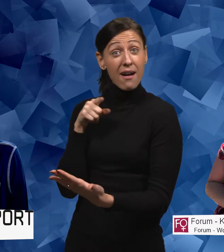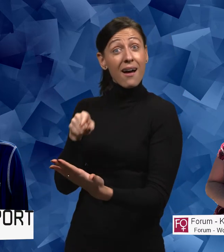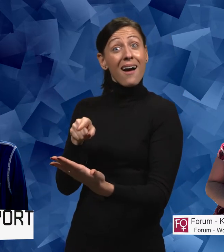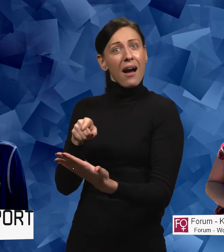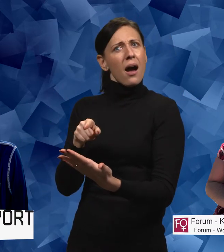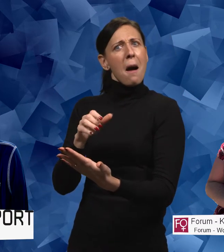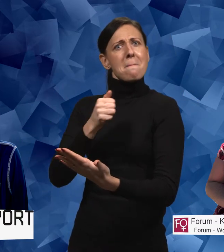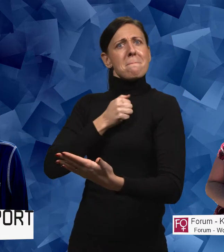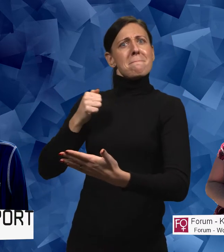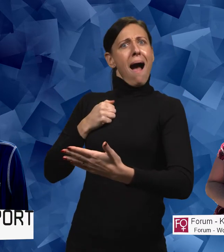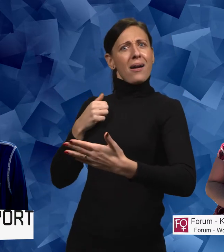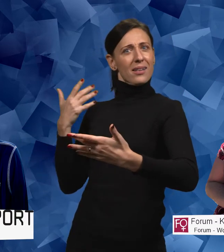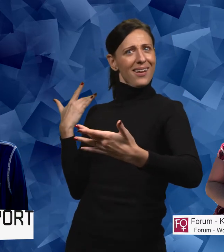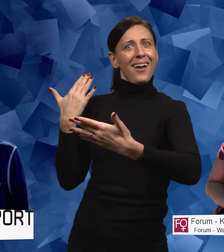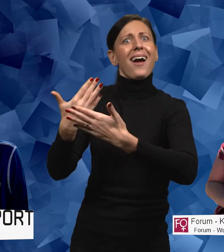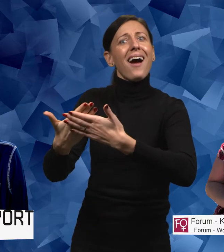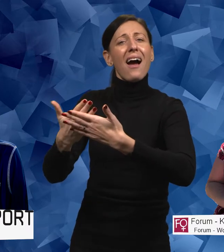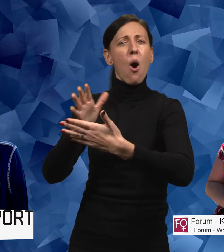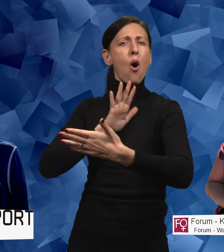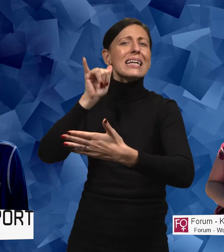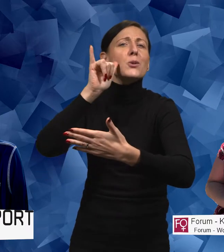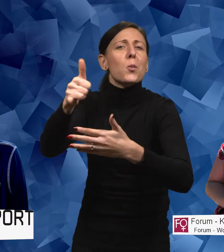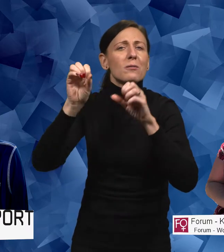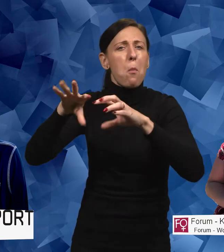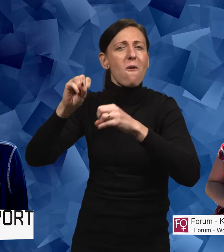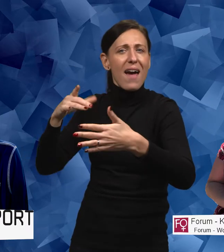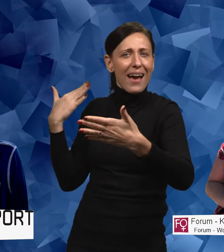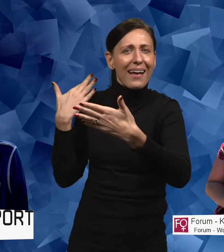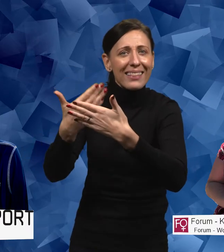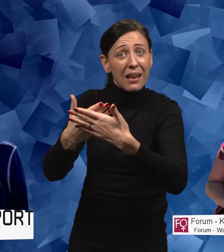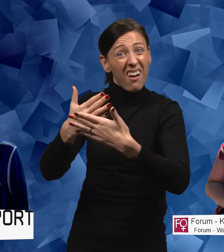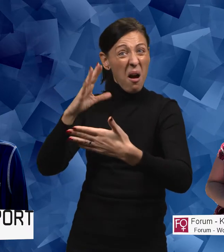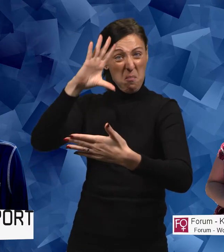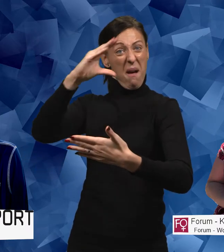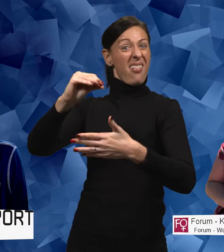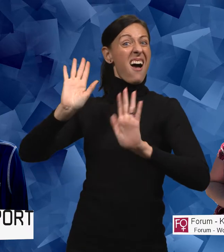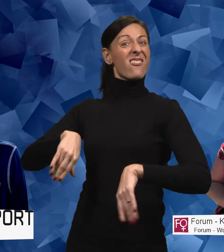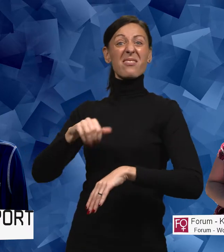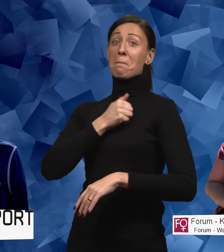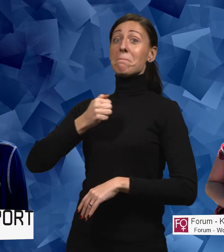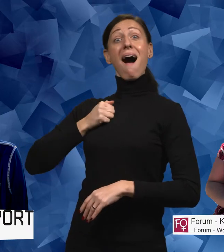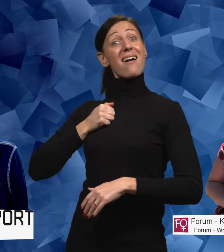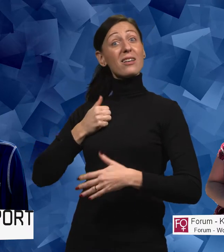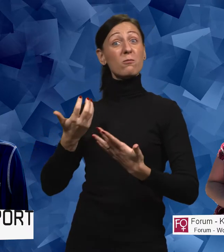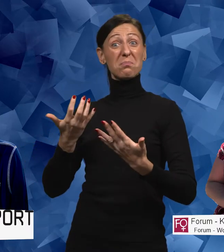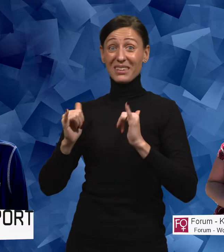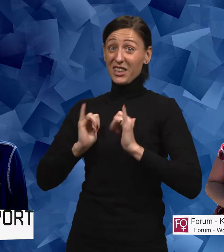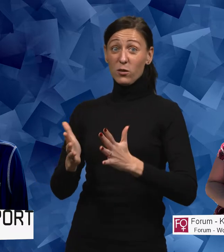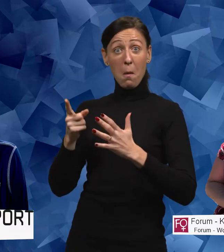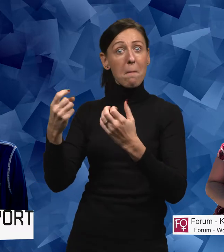Alltså den som har makten utgår ju från sig själv. Historiskt så har det varit män som har haft makten. Och det är klart att